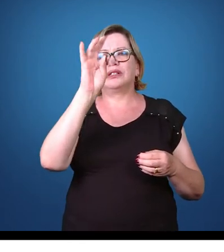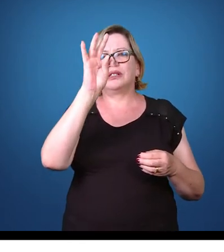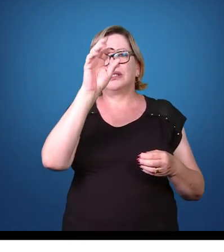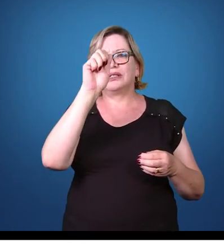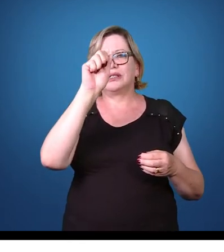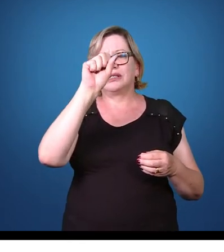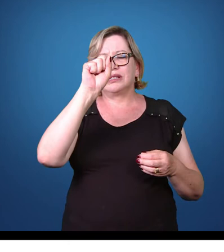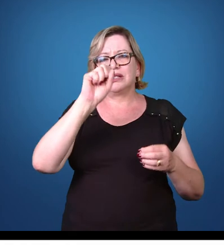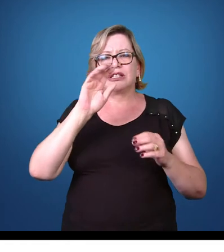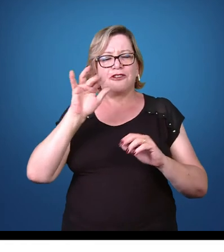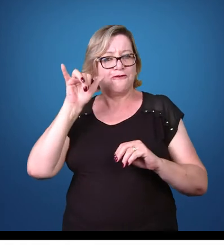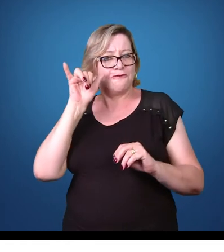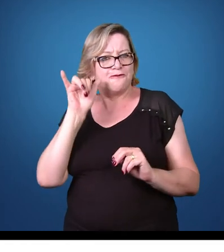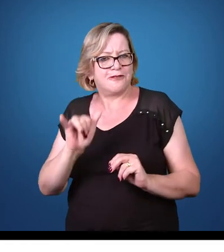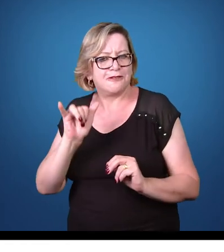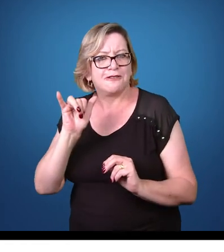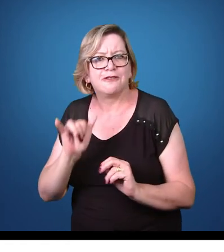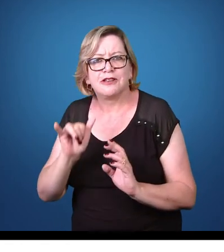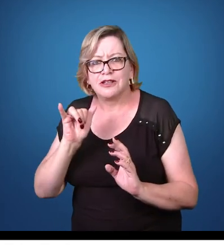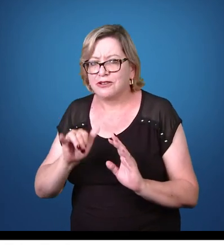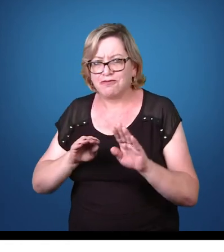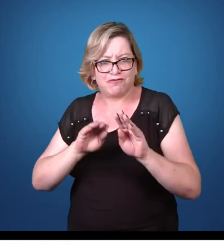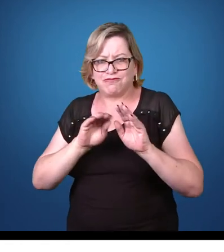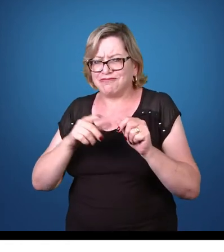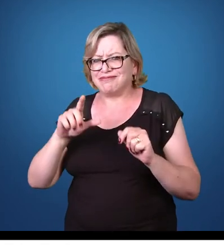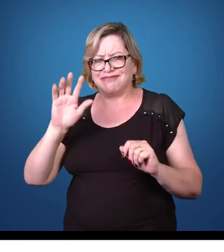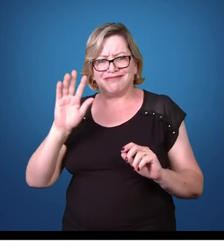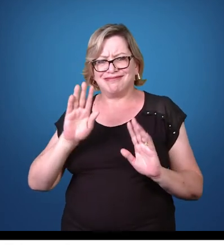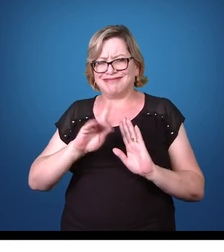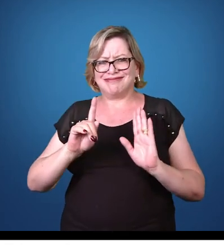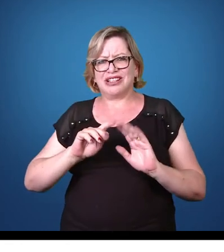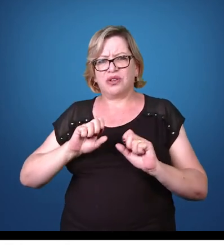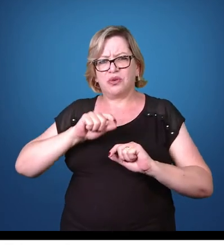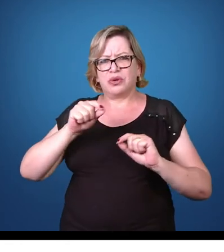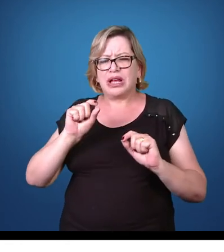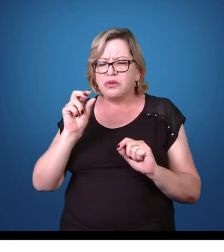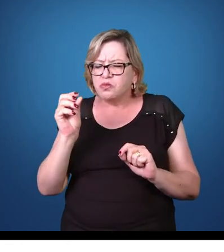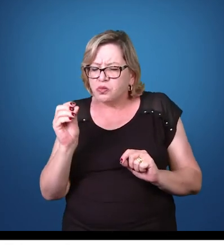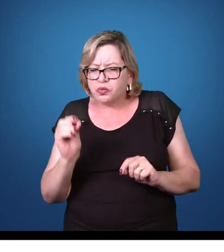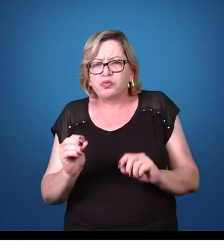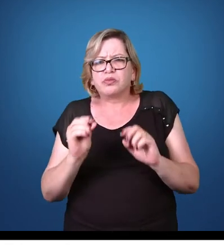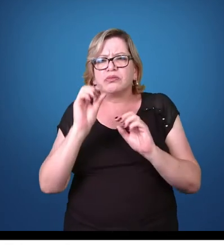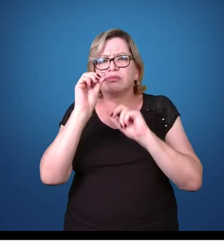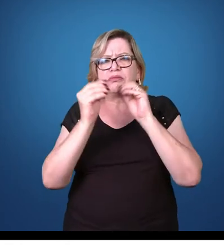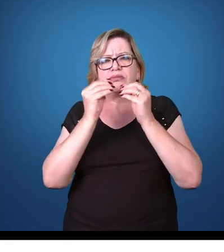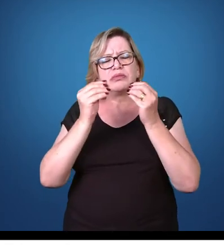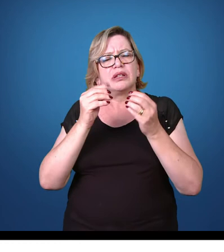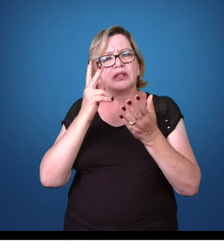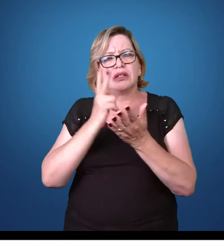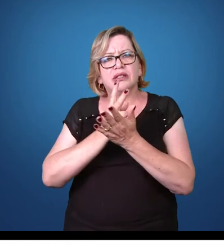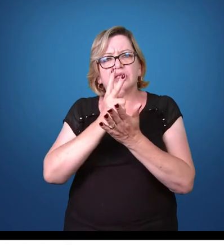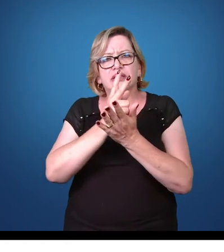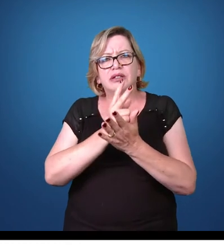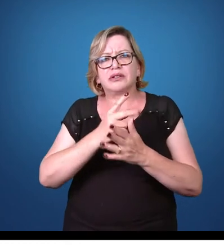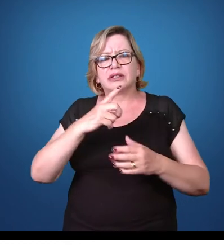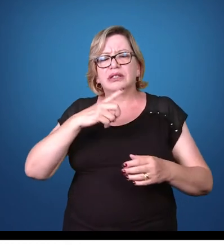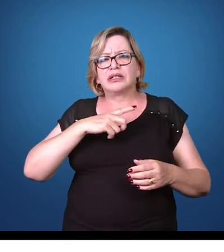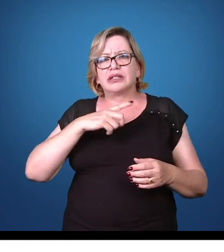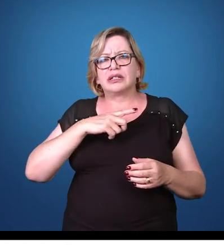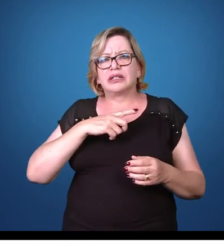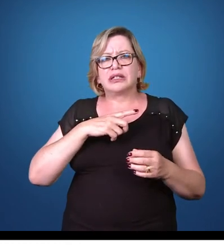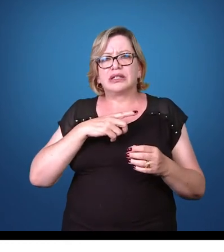imóveis do parasita, é um estágio imóvel, que são formas menores, e estão presentes nos eritrócitos,